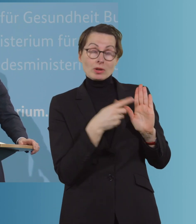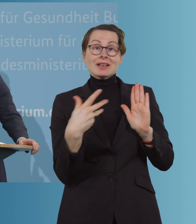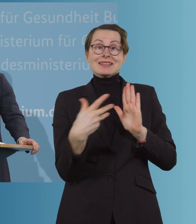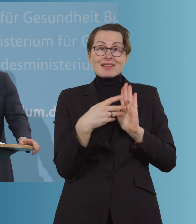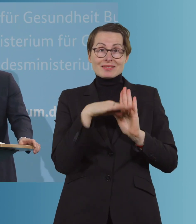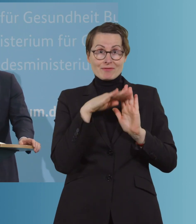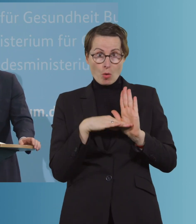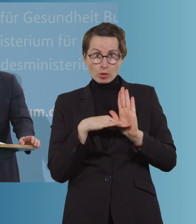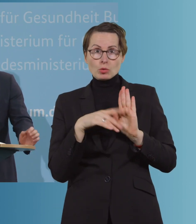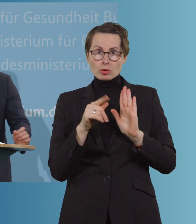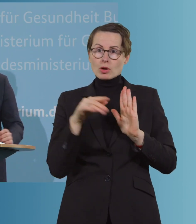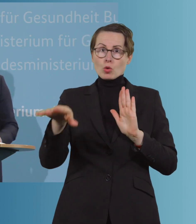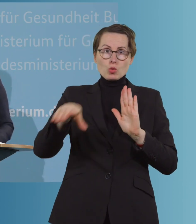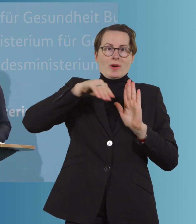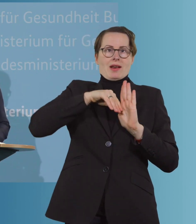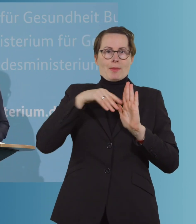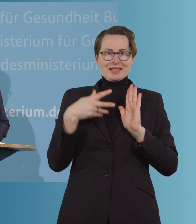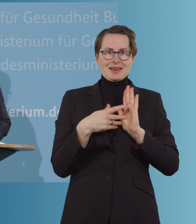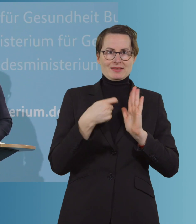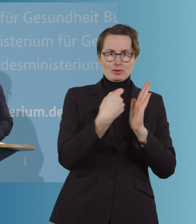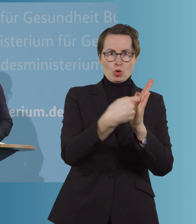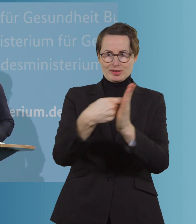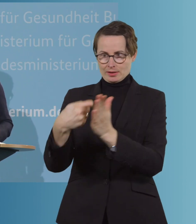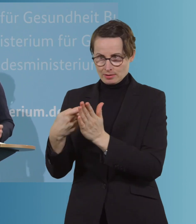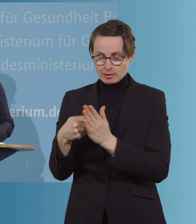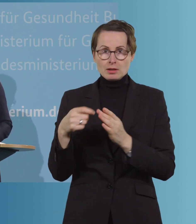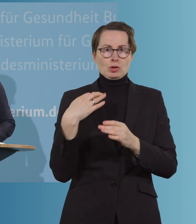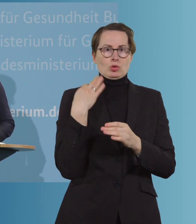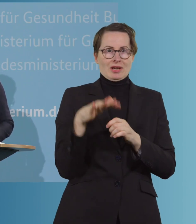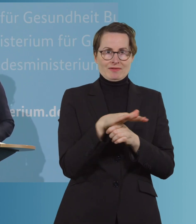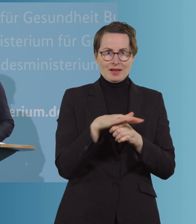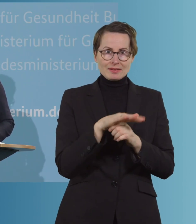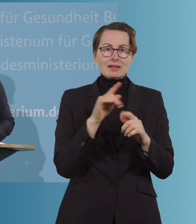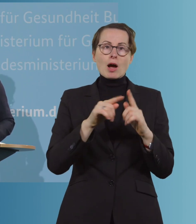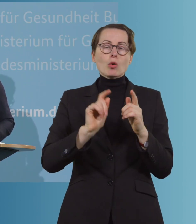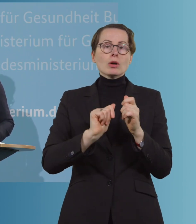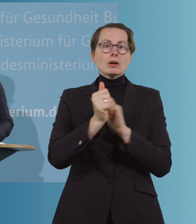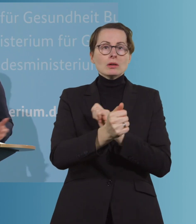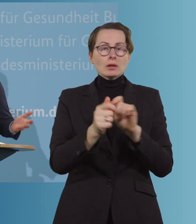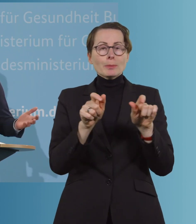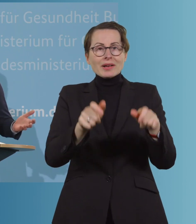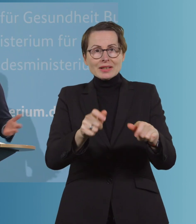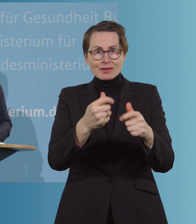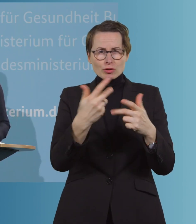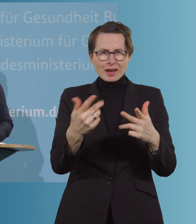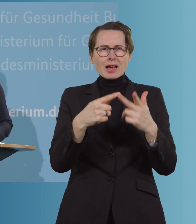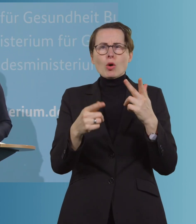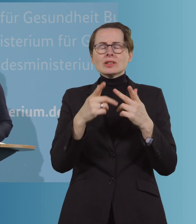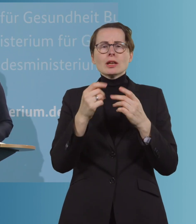Übernahme von Testkosten in weiten Teilen des Gesundheitswesens, auch präventiv. Auch die Schutzmaskenverordnung, die FFP2